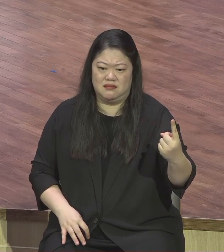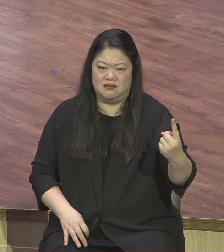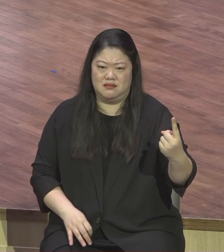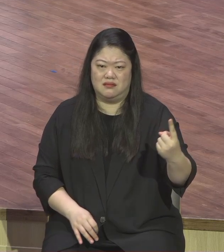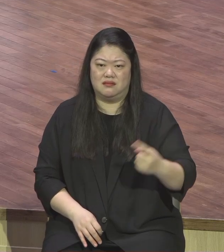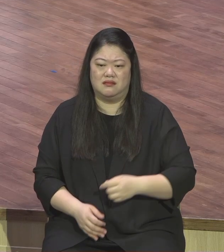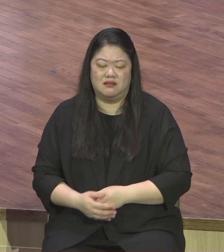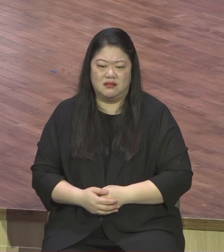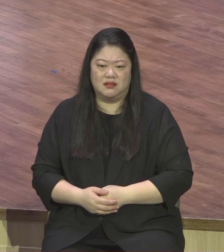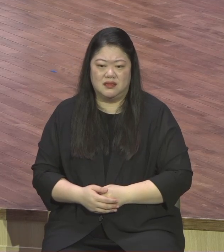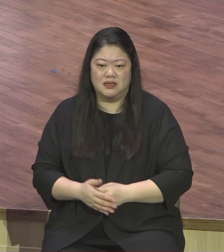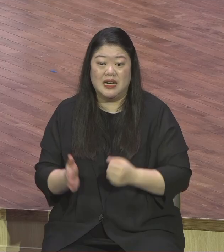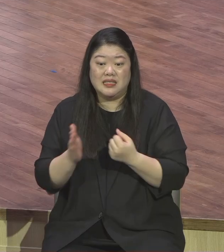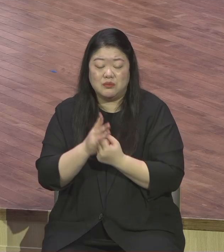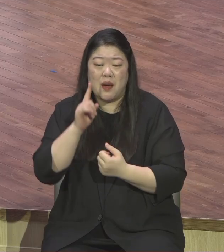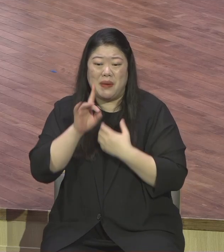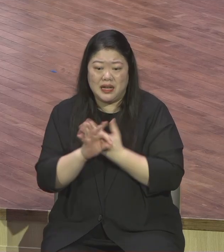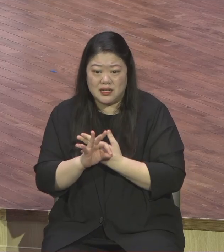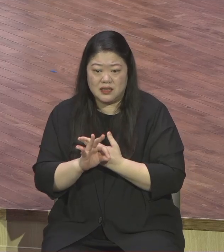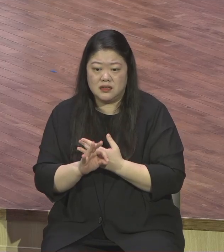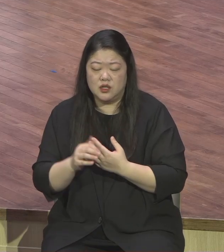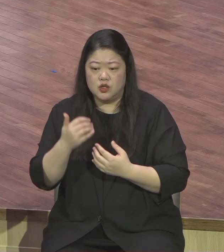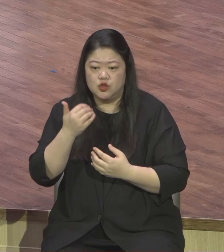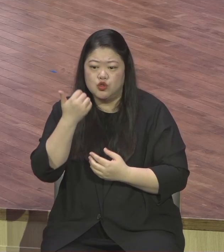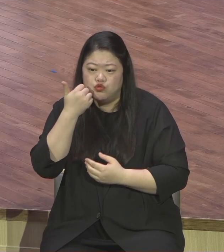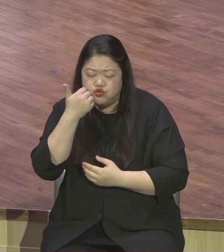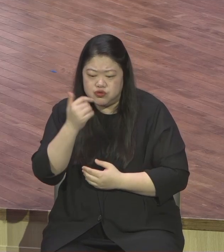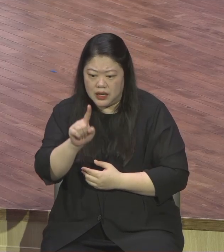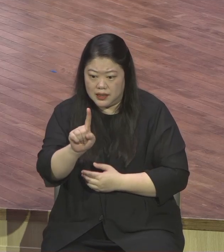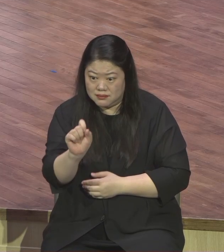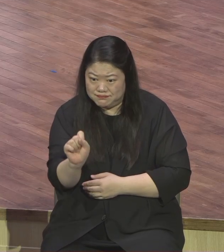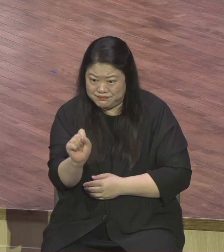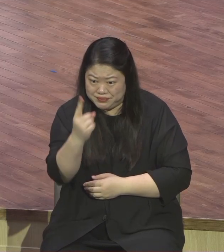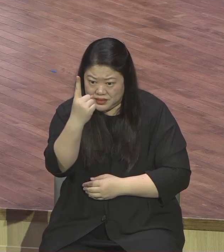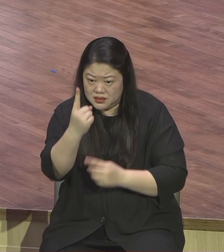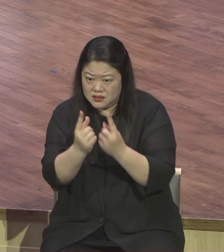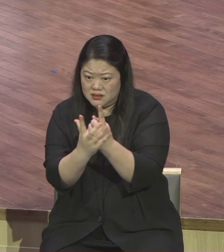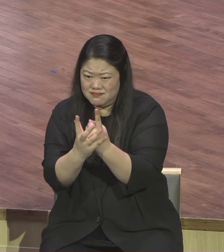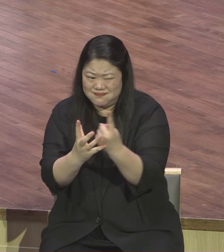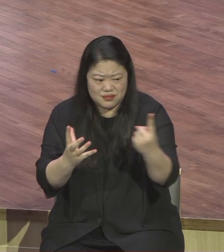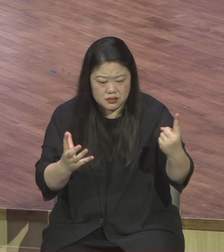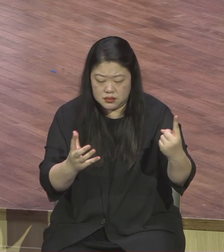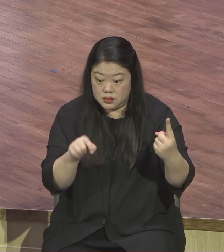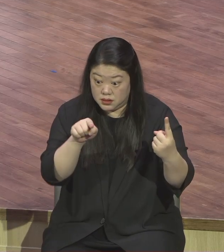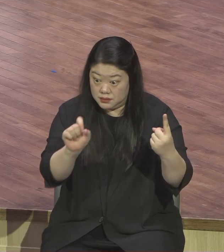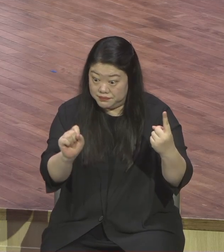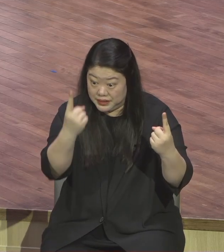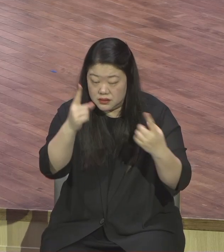죽으라 실족시키면 너 이 목에 왜 달고 빠져 버려요 올라오지도 말하는 겁니다